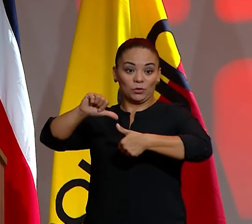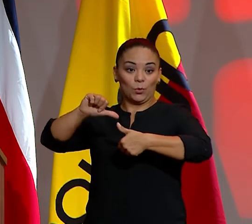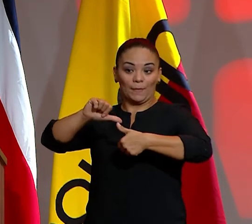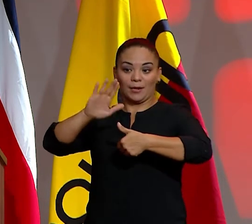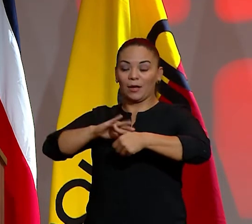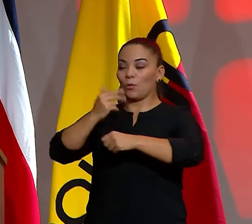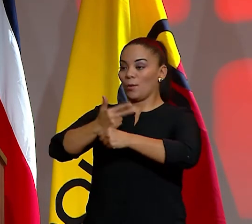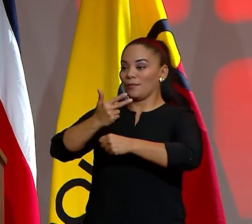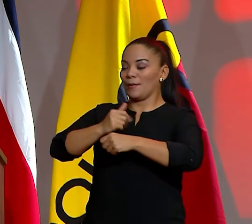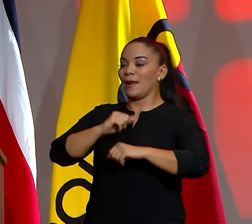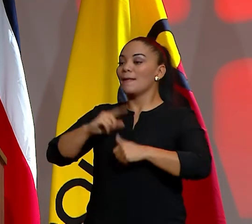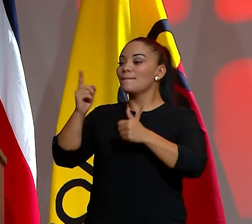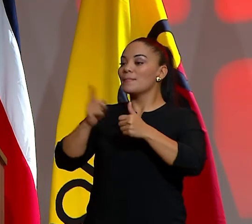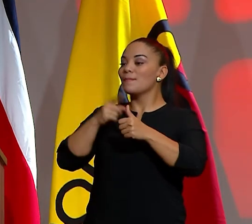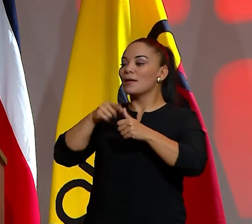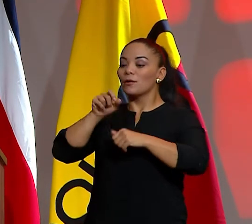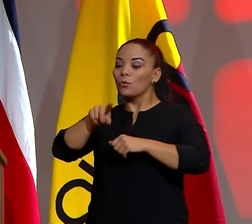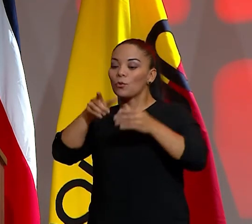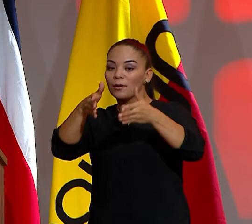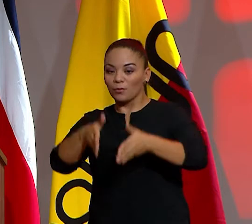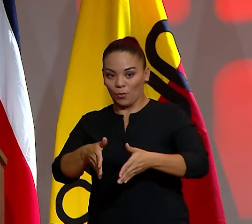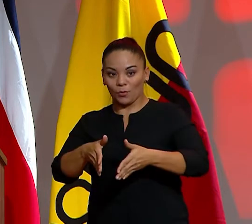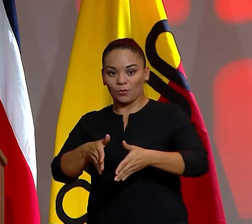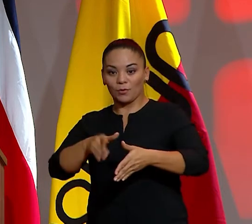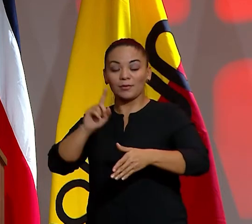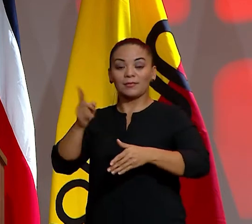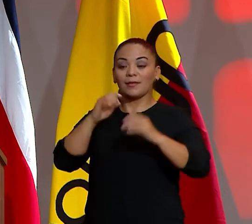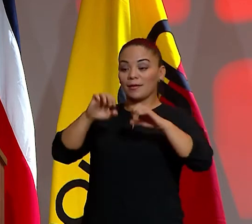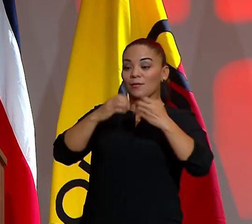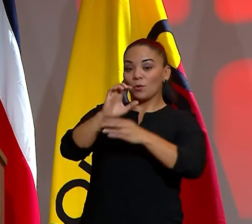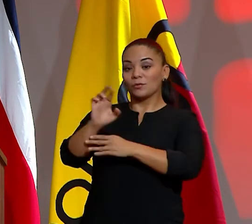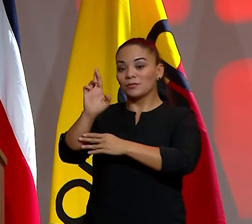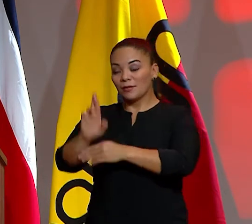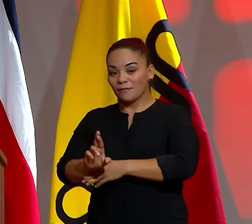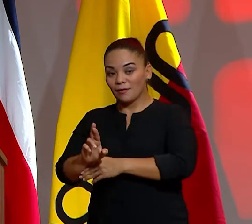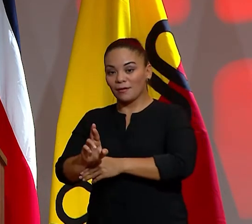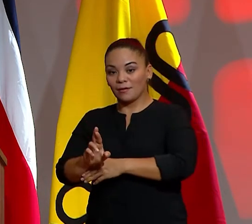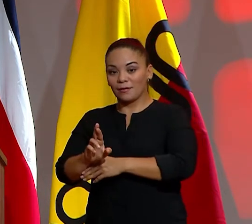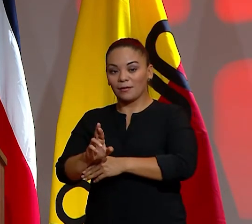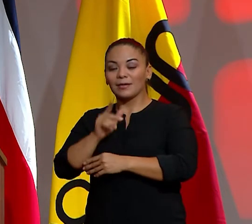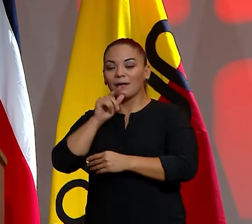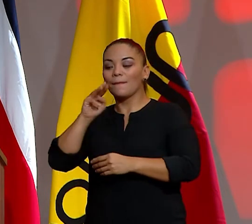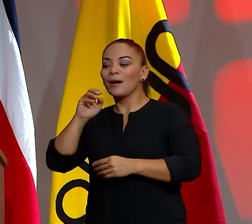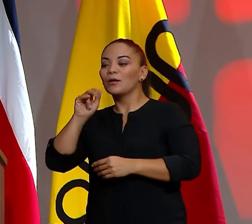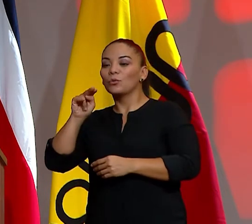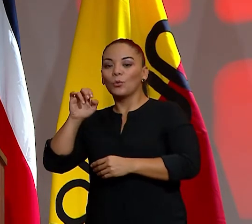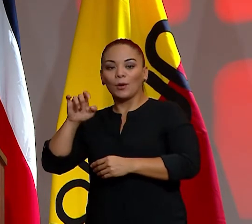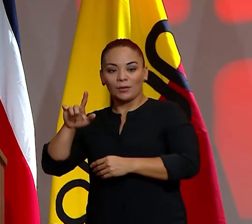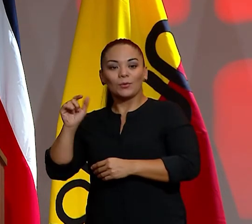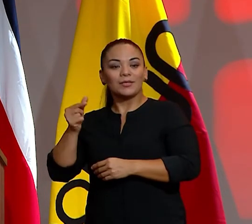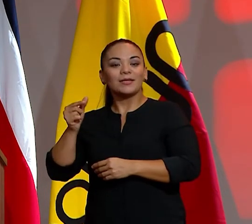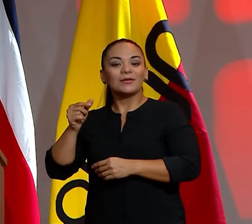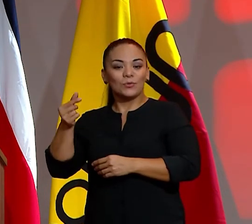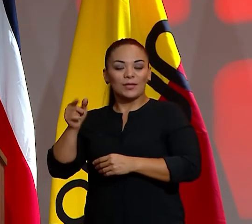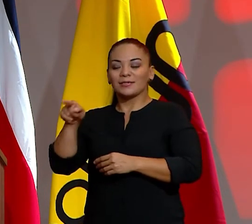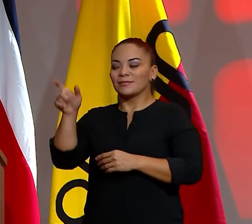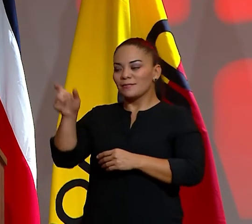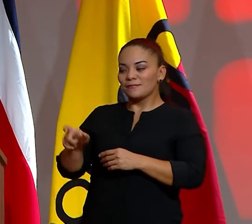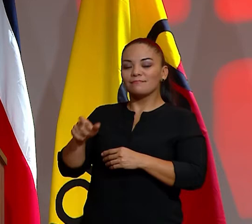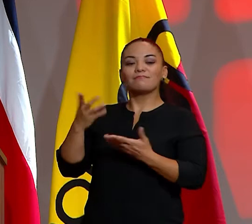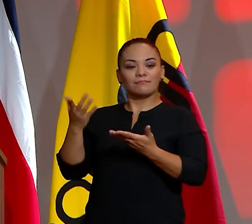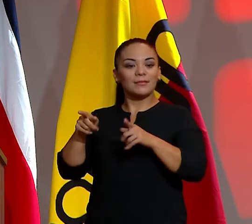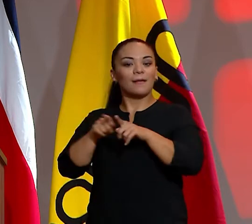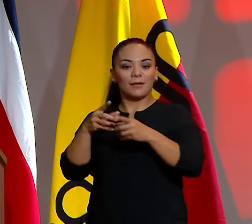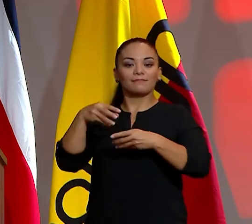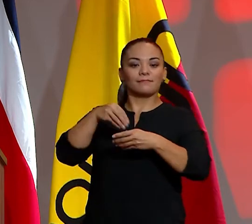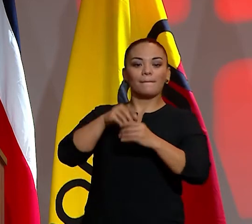El primer anotador de un gol de la selección es Joaquín Manuel Toquita Gutiérrez, también en esa misma selección